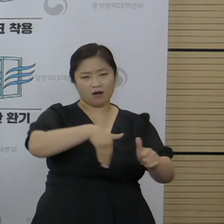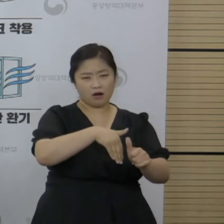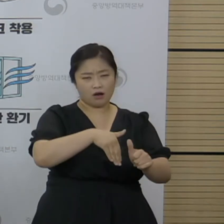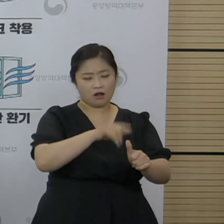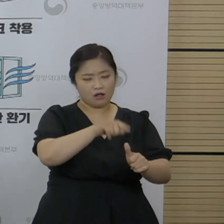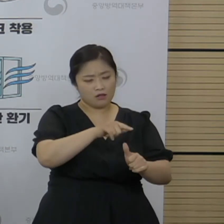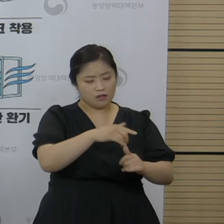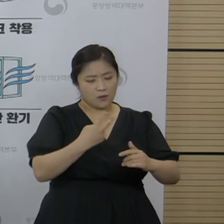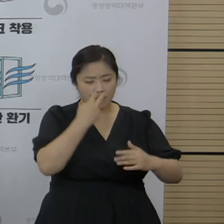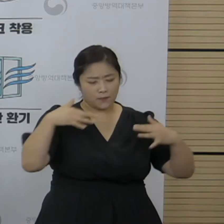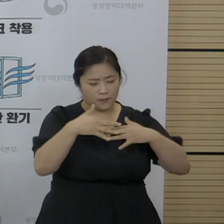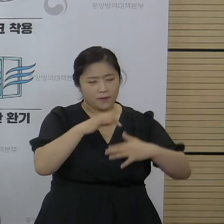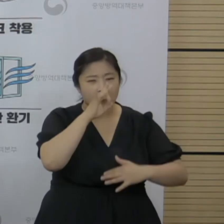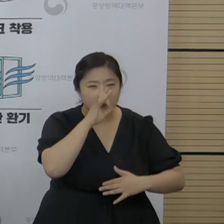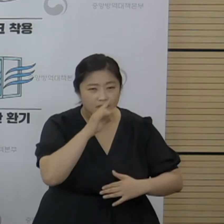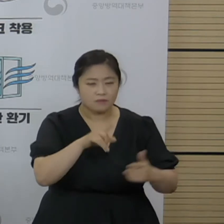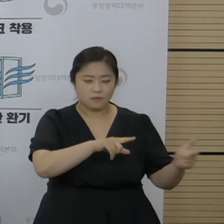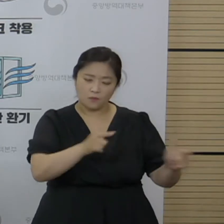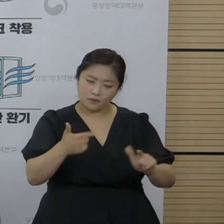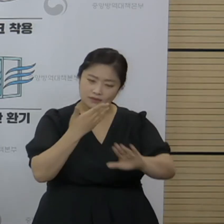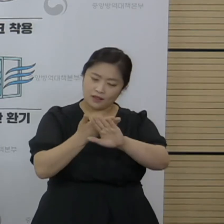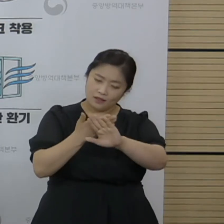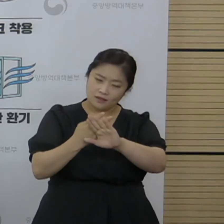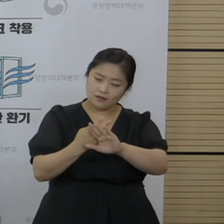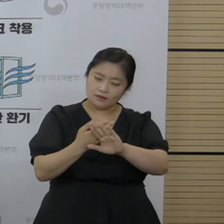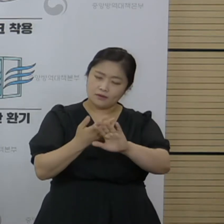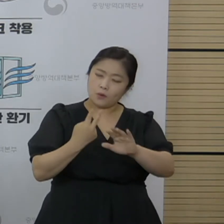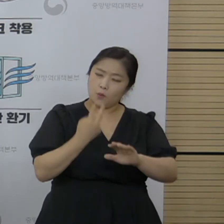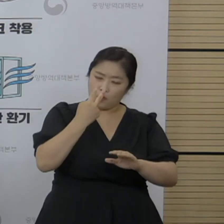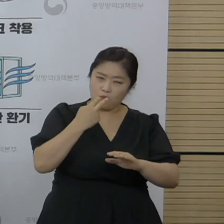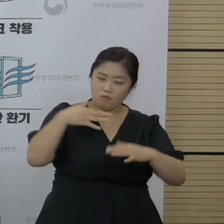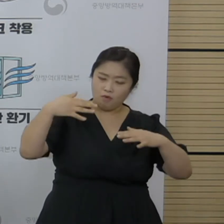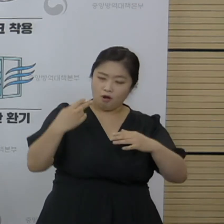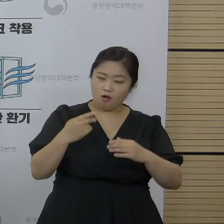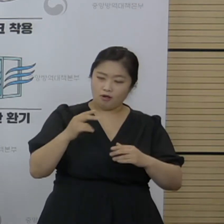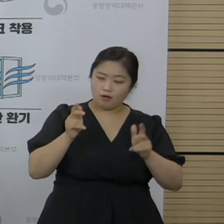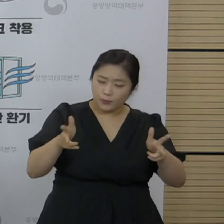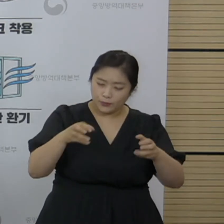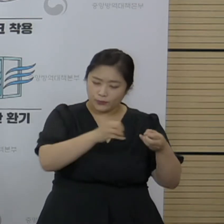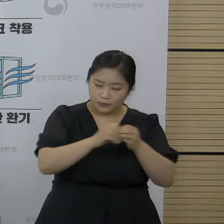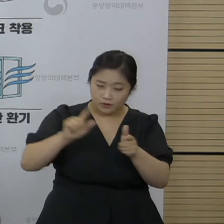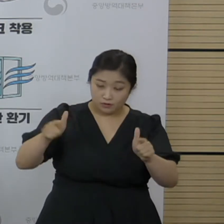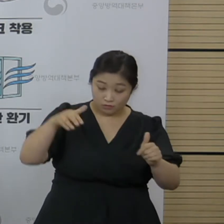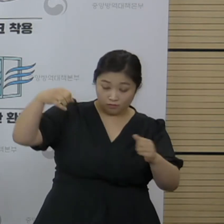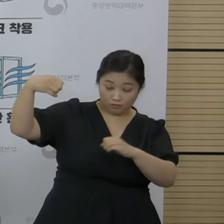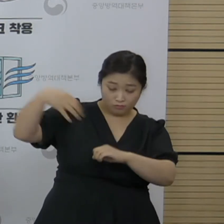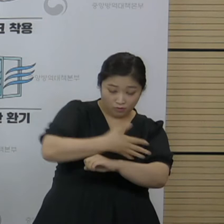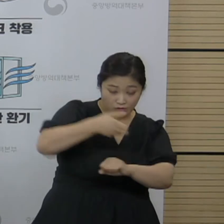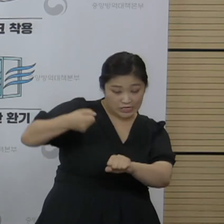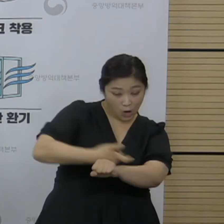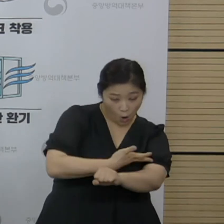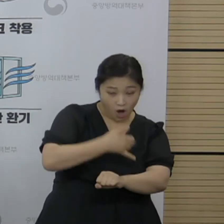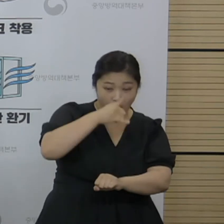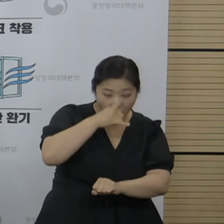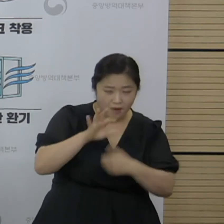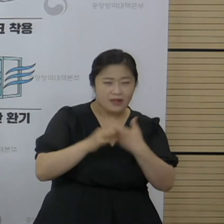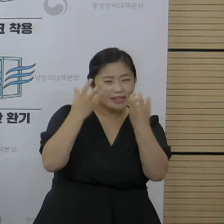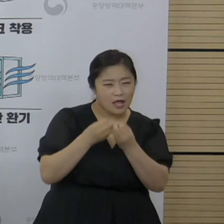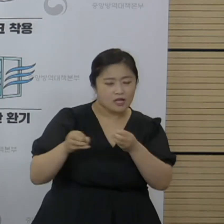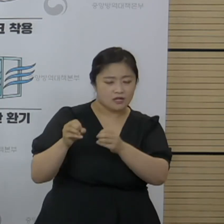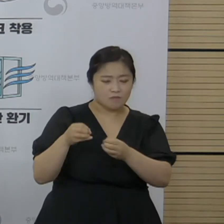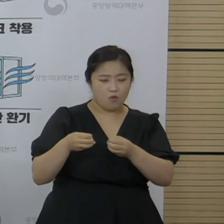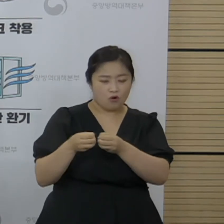불충분하고 다른 공기 흐름에 영향을 줄 수 있는 환경에 있어서는 예를 들자라고 하면 에어컨,